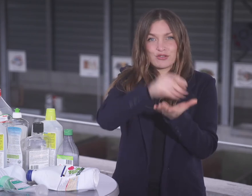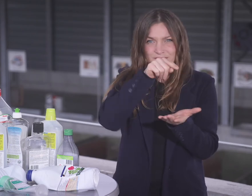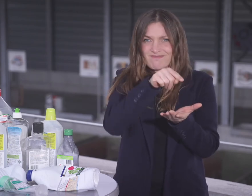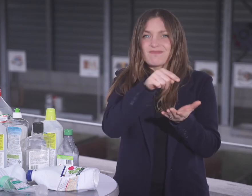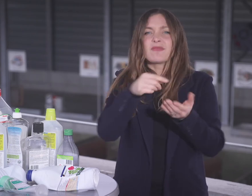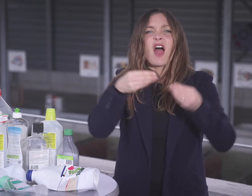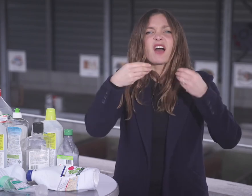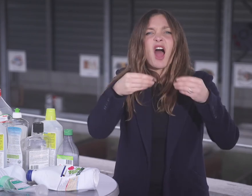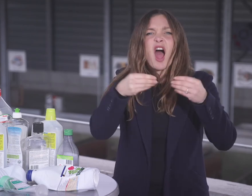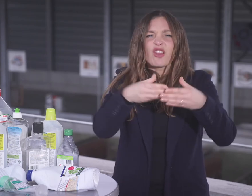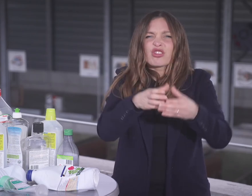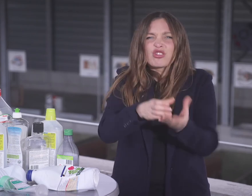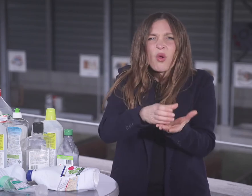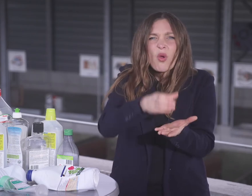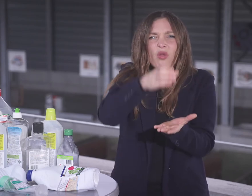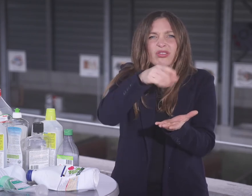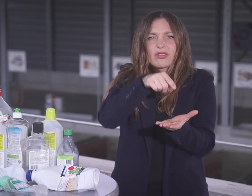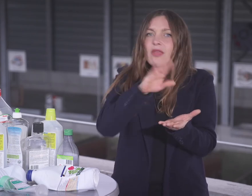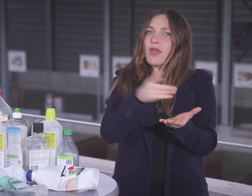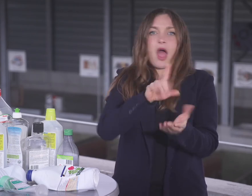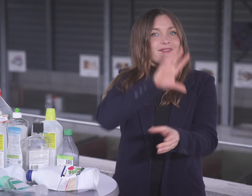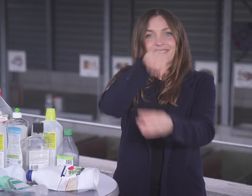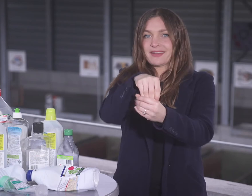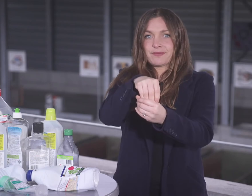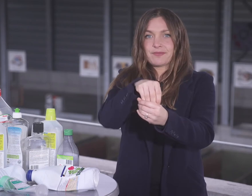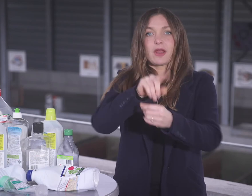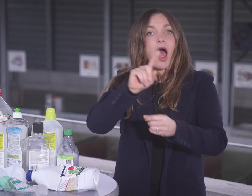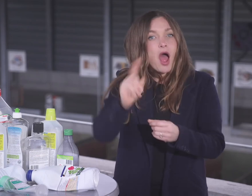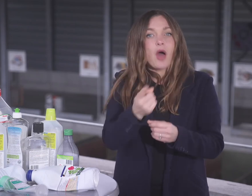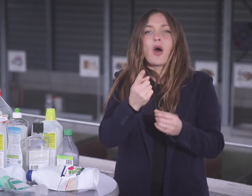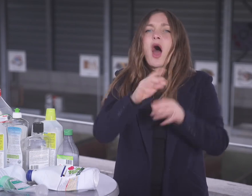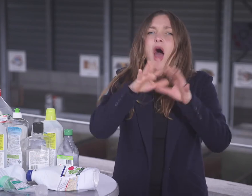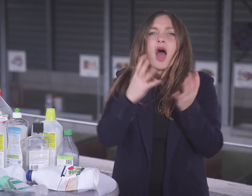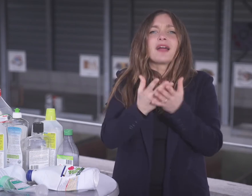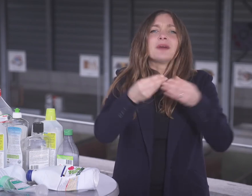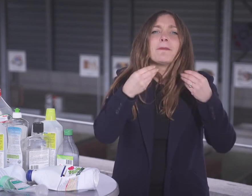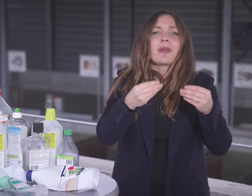oder in die Quartier-Entsorgungsstellensäule, die mit Pet angeschrieben ist.